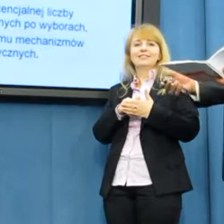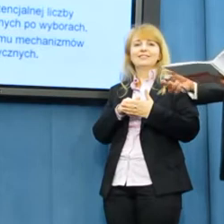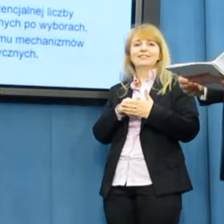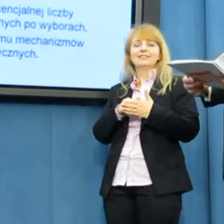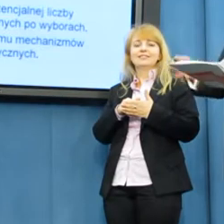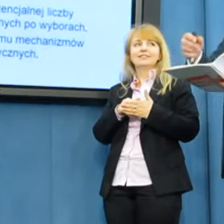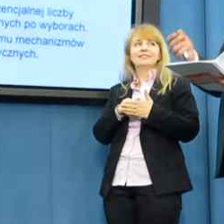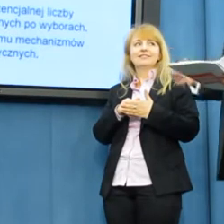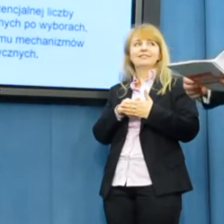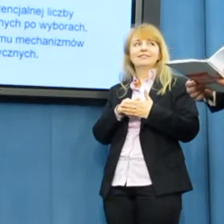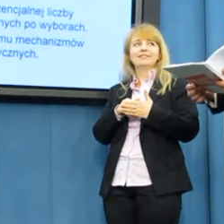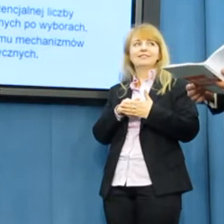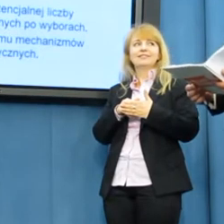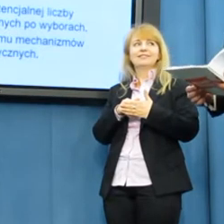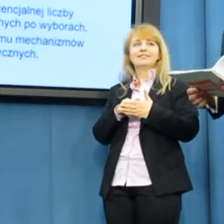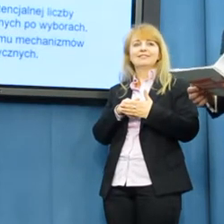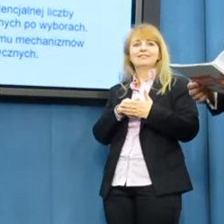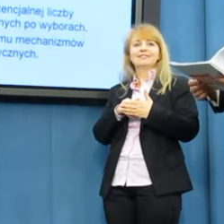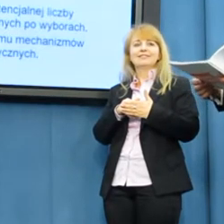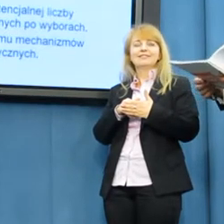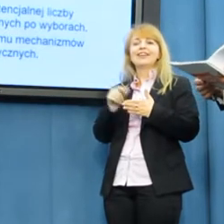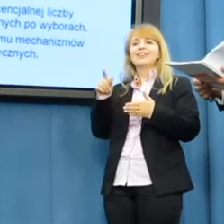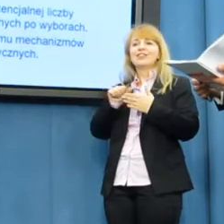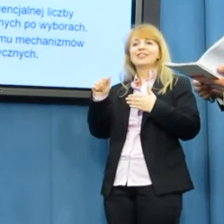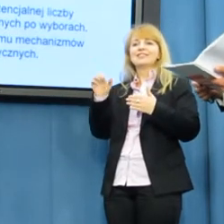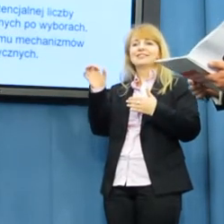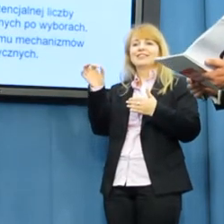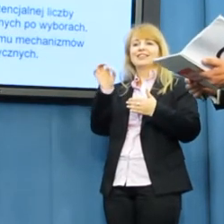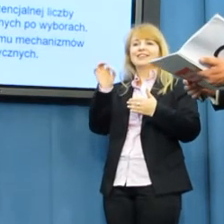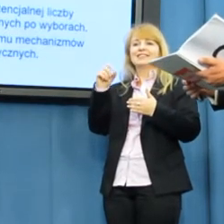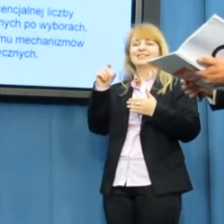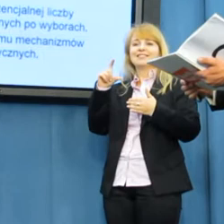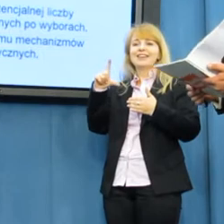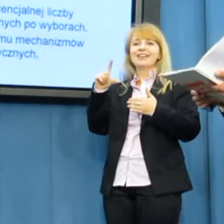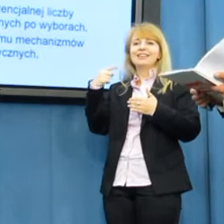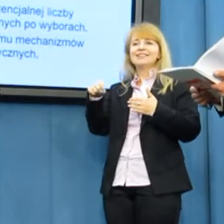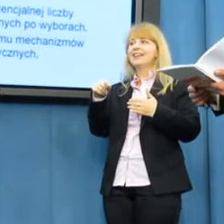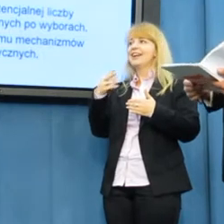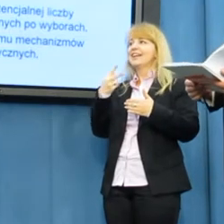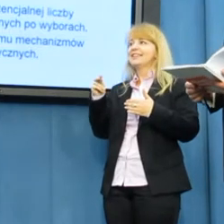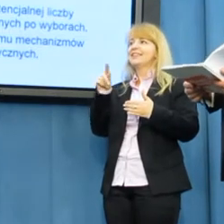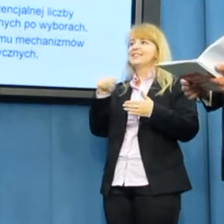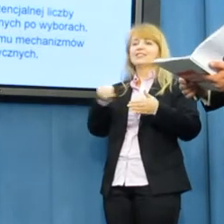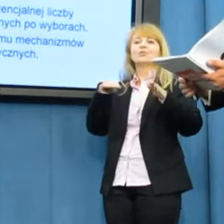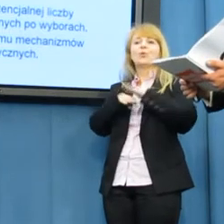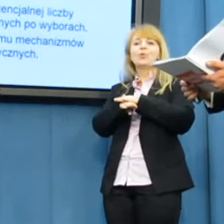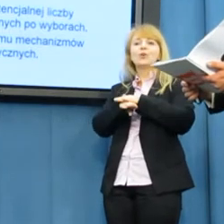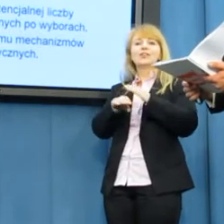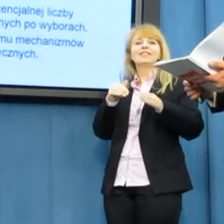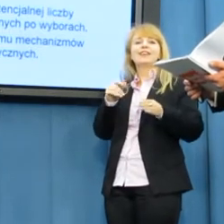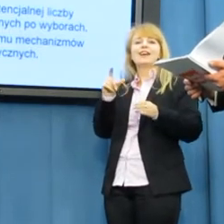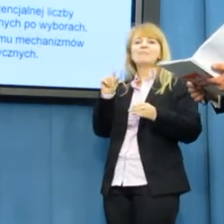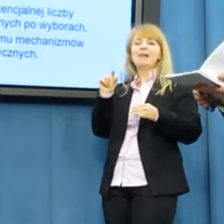Tak, SLD-a to takie ukryte trochę. Rolnicy, rolnicy. W każdym razie, w każdym